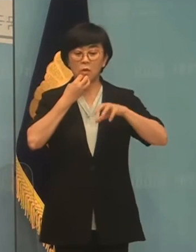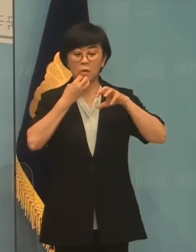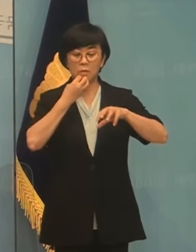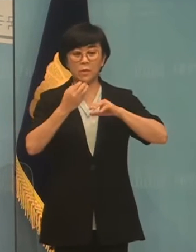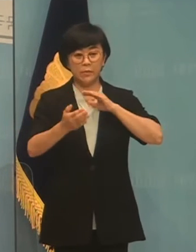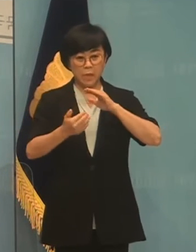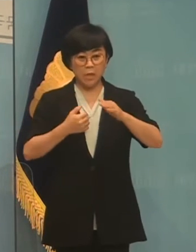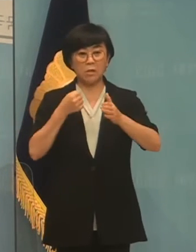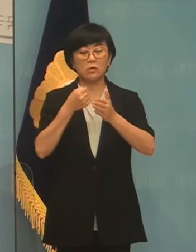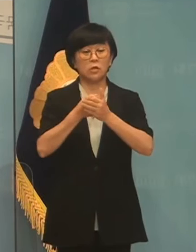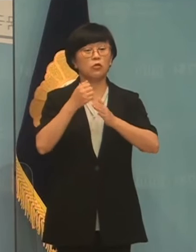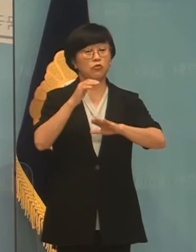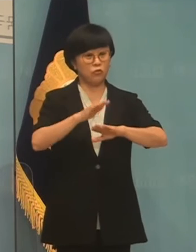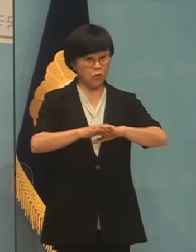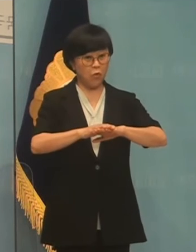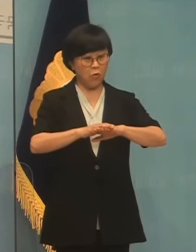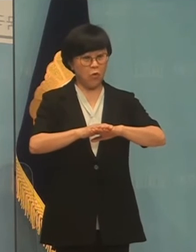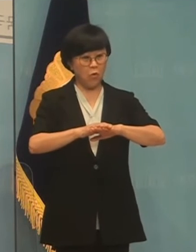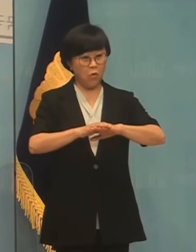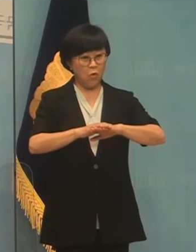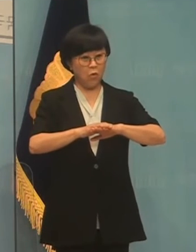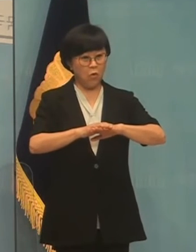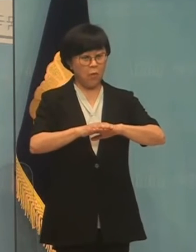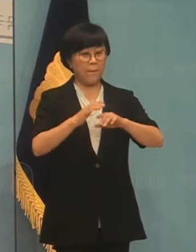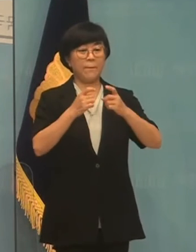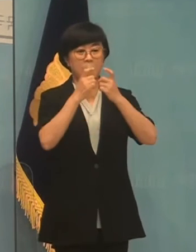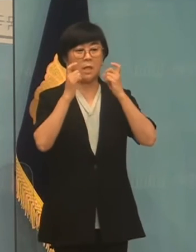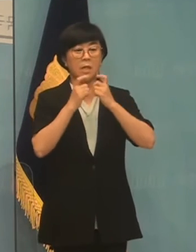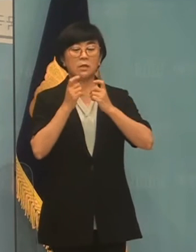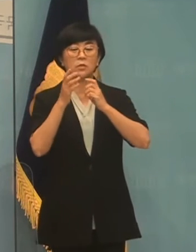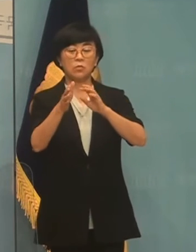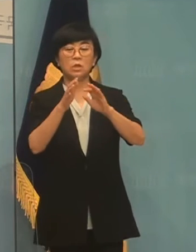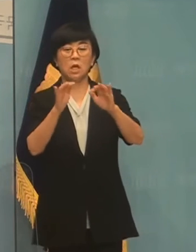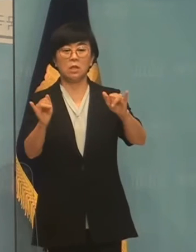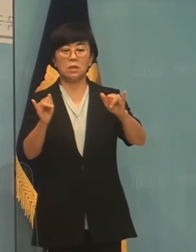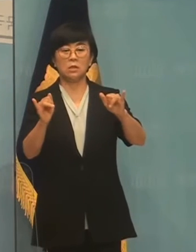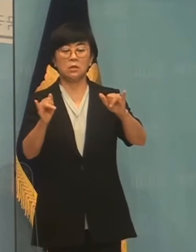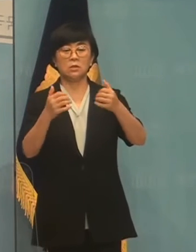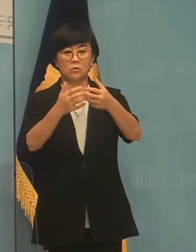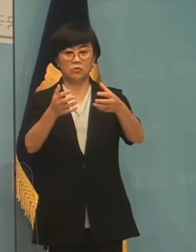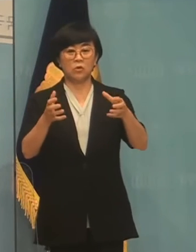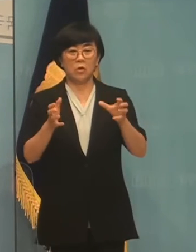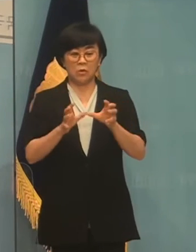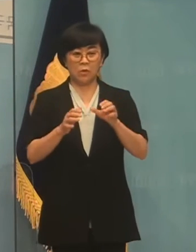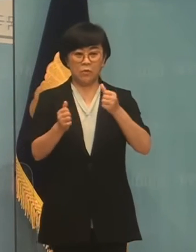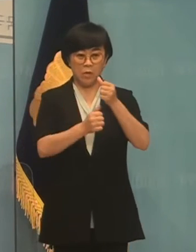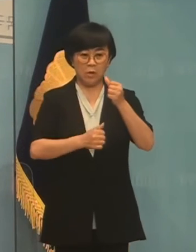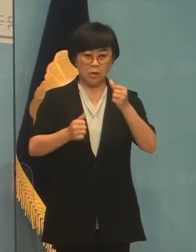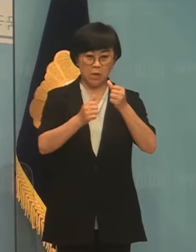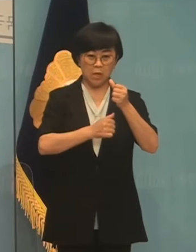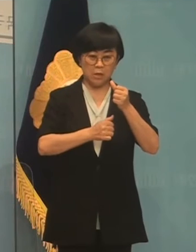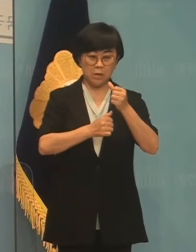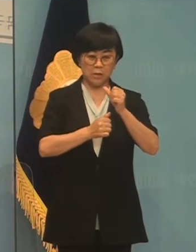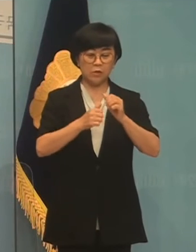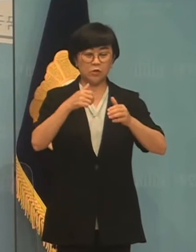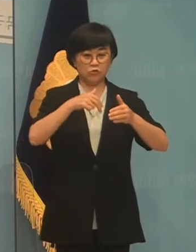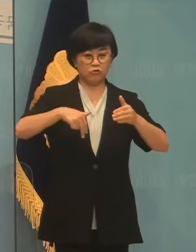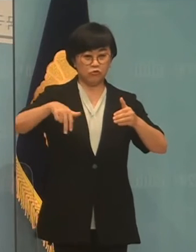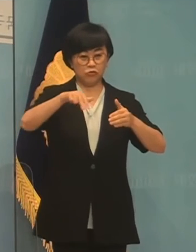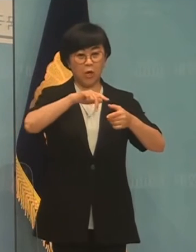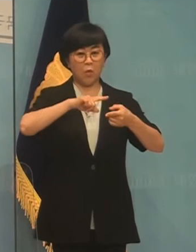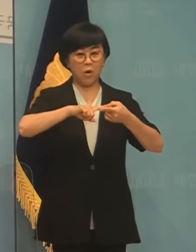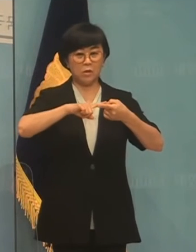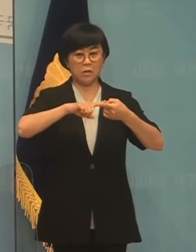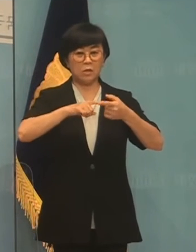사전에 결정해 놓고 그런 민간 주문가들로 구성된 위원회를 들리고 이렇게